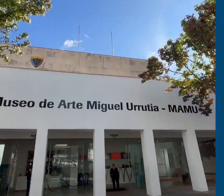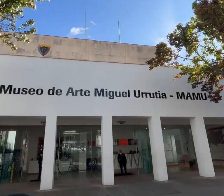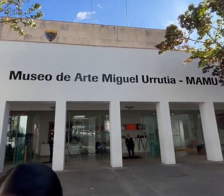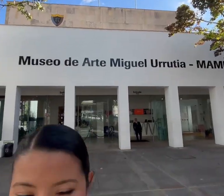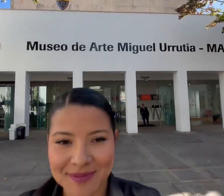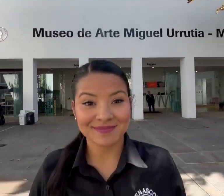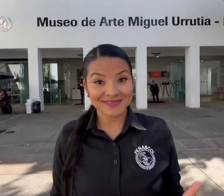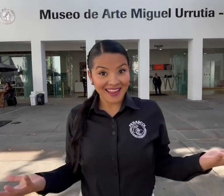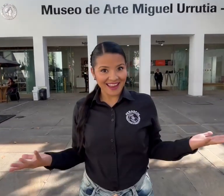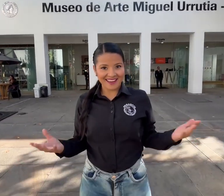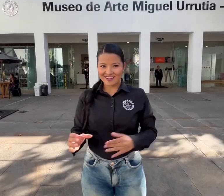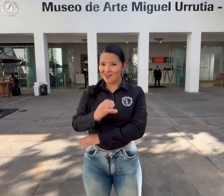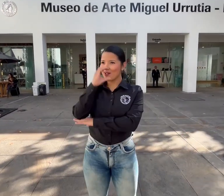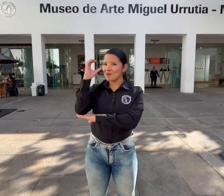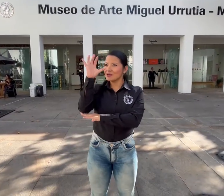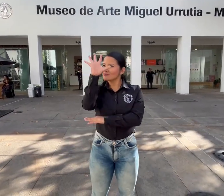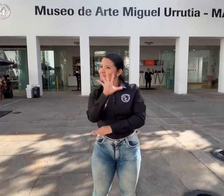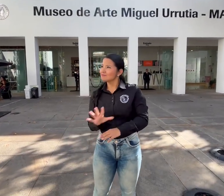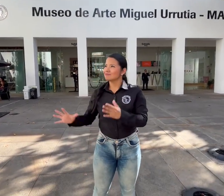Bienvenidos a Noticeñales